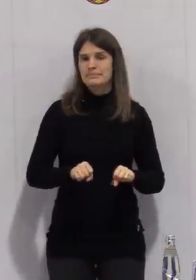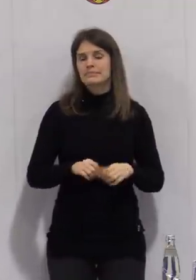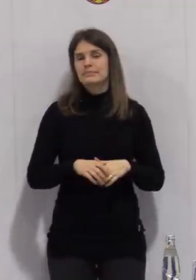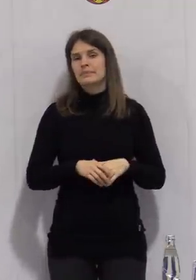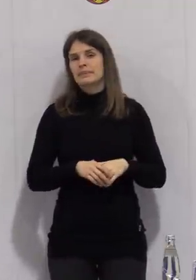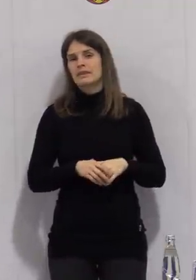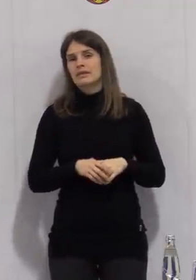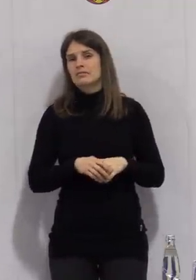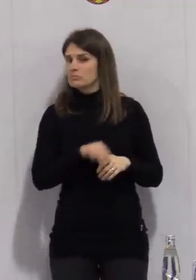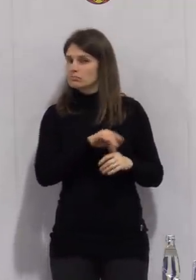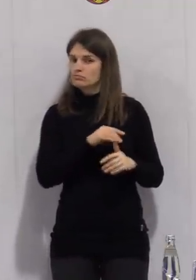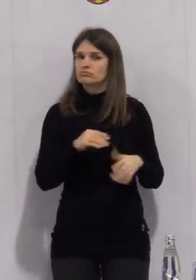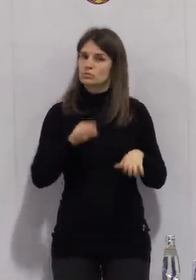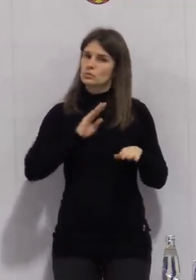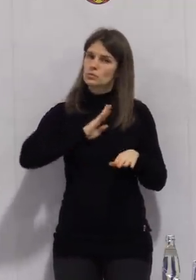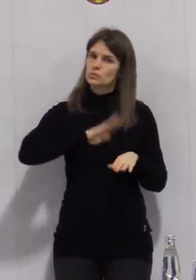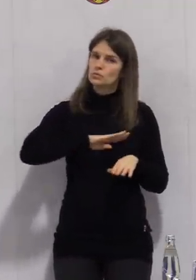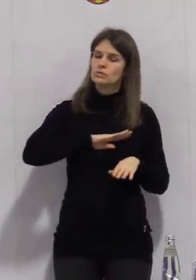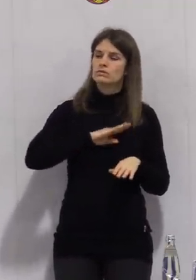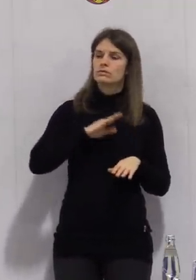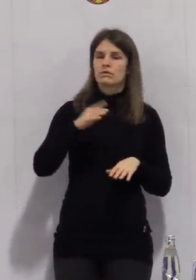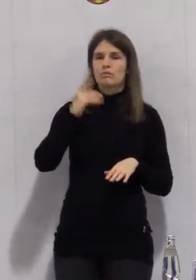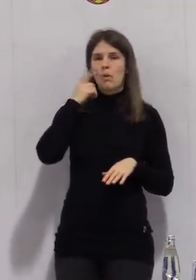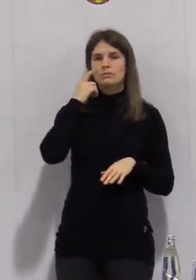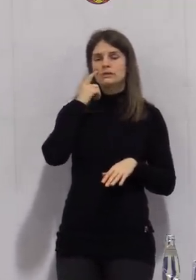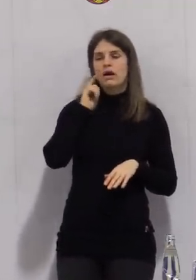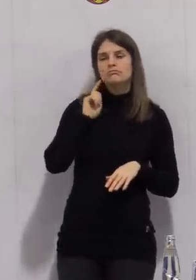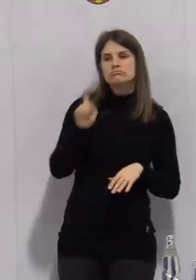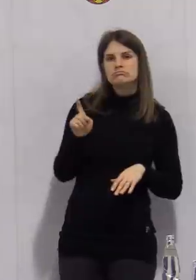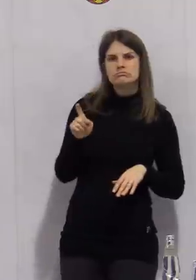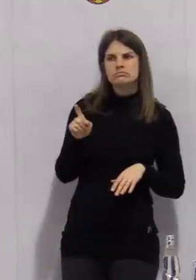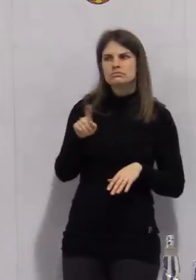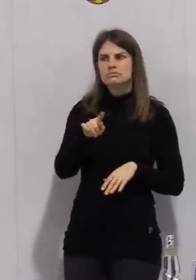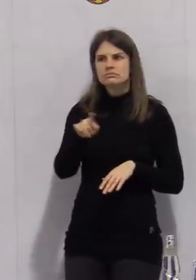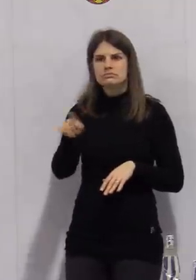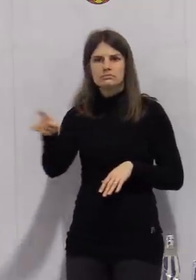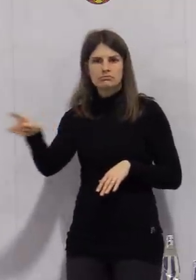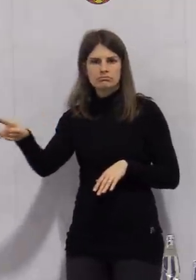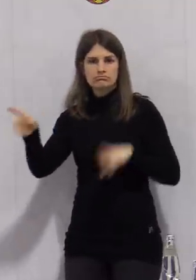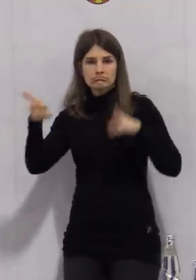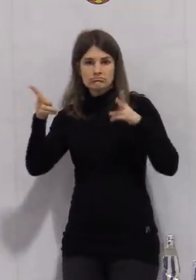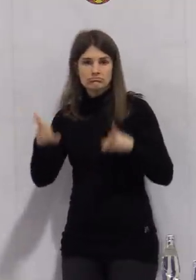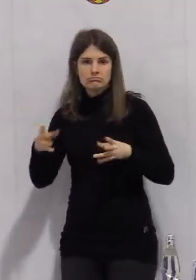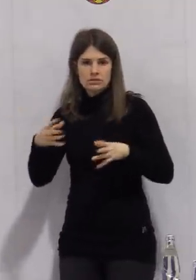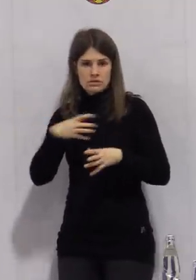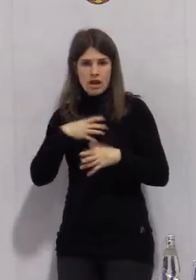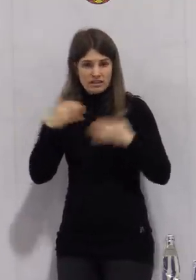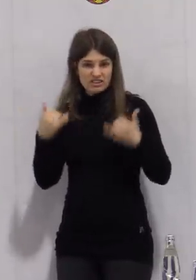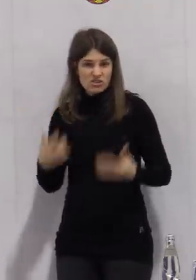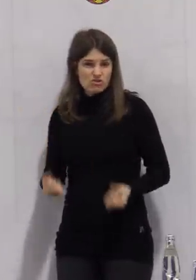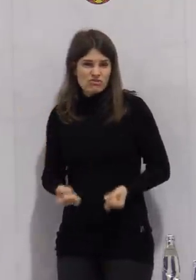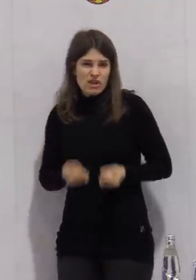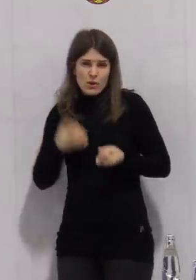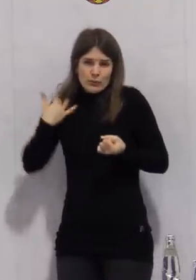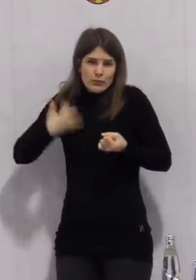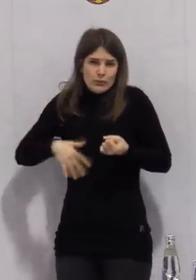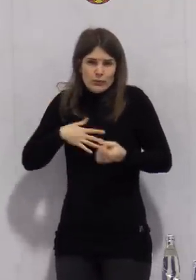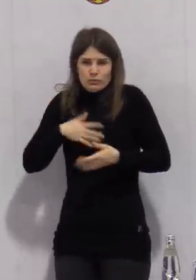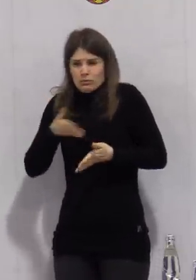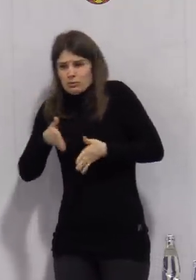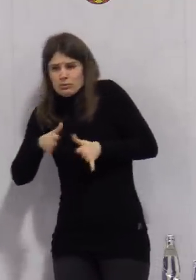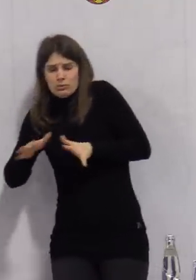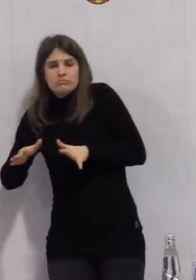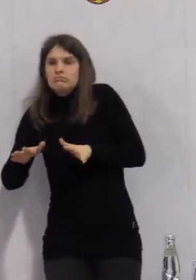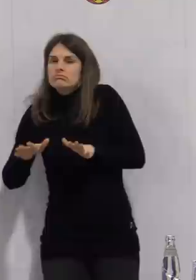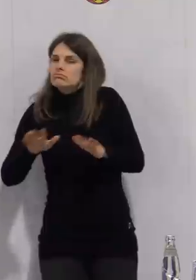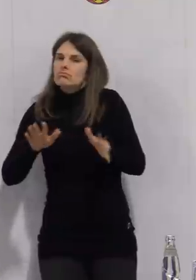der Infizierten sagen können, dass die nicht so schwer verläuft, die Erkrankung, dass viele